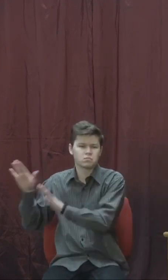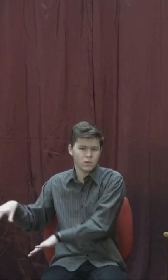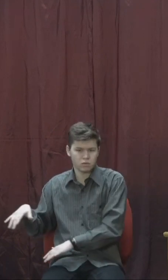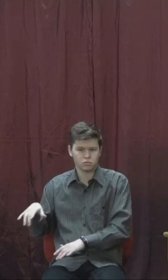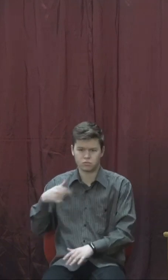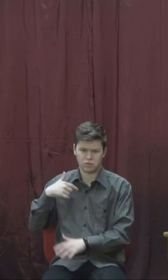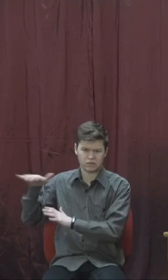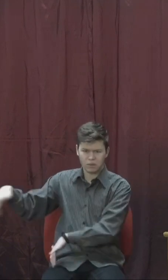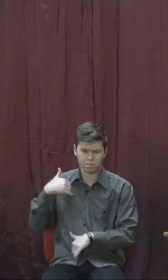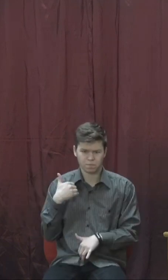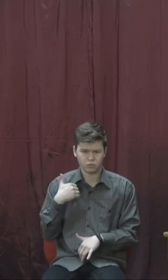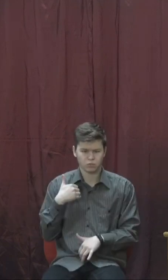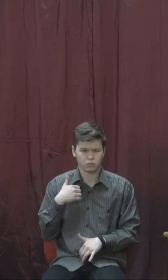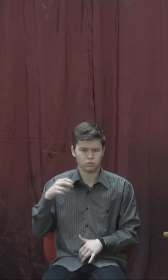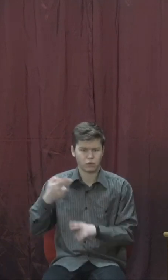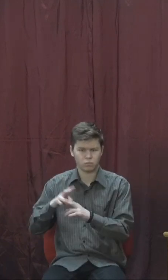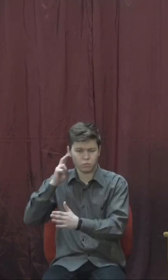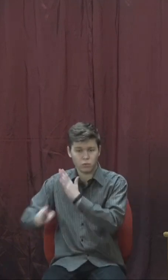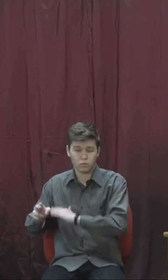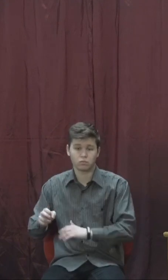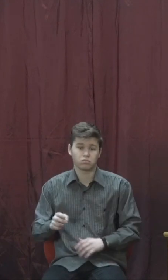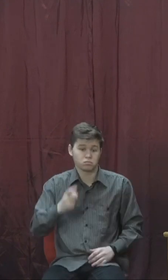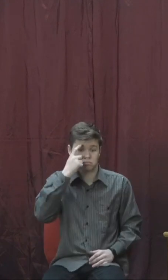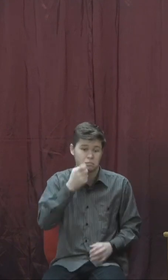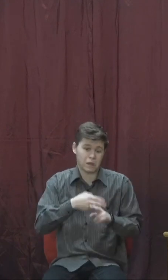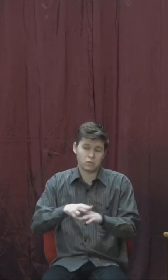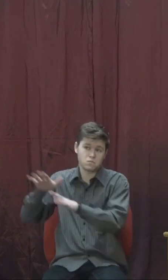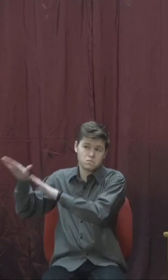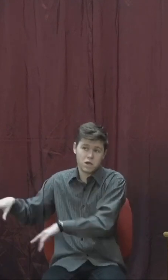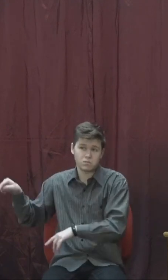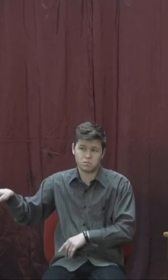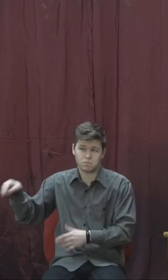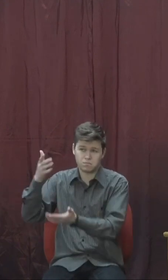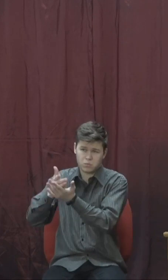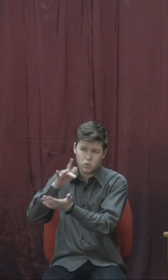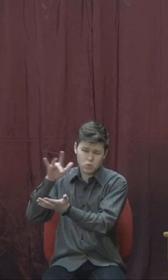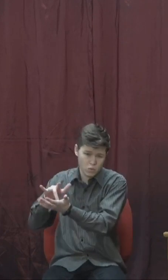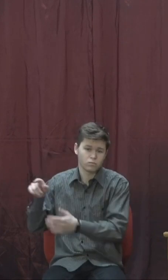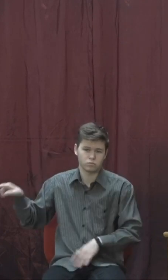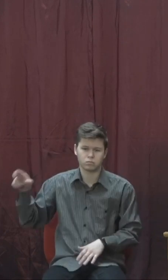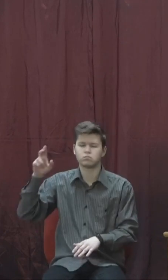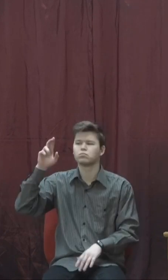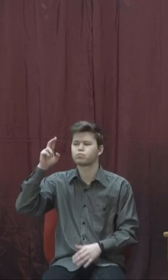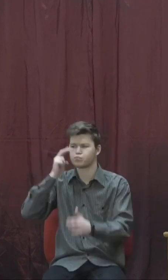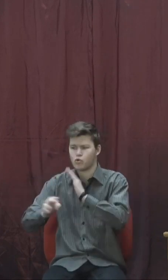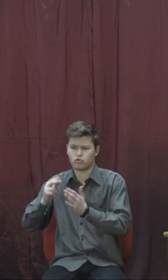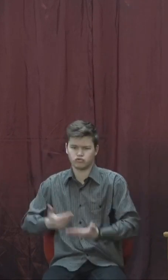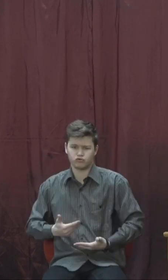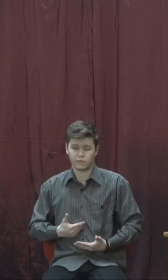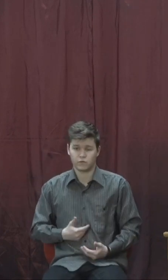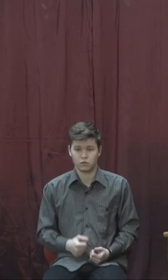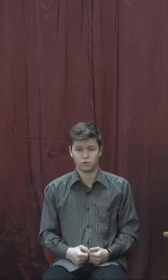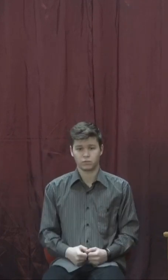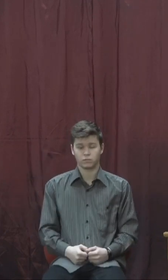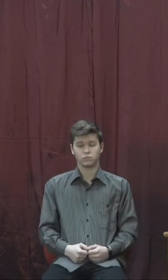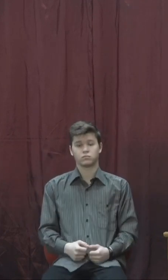донесено йому, кажучи, «Ось він у Датані». Далі ми будемо читати, але я хочу трошки про це місце